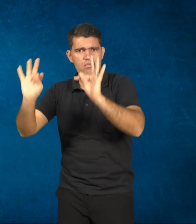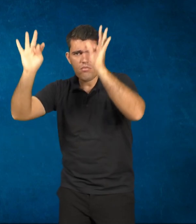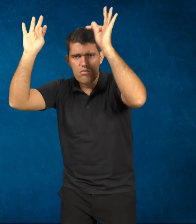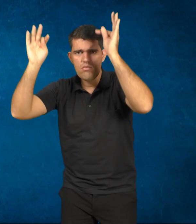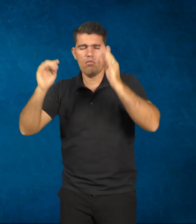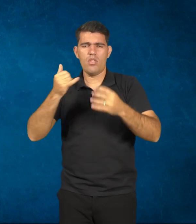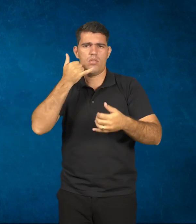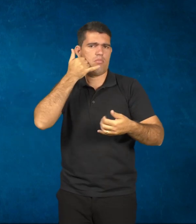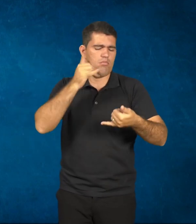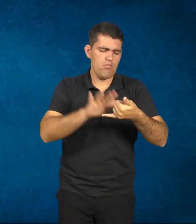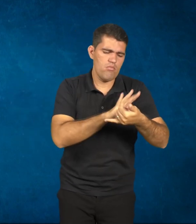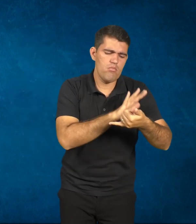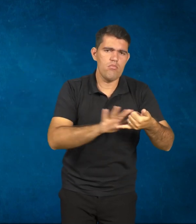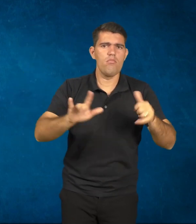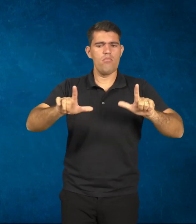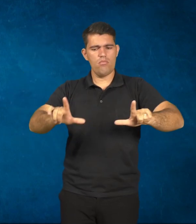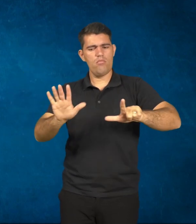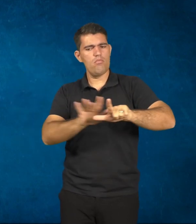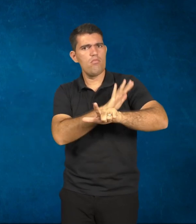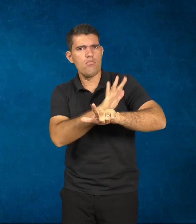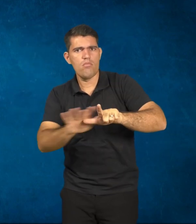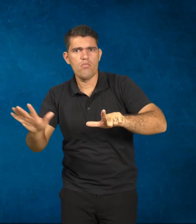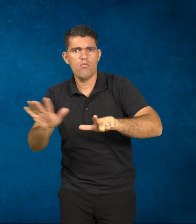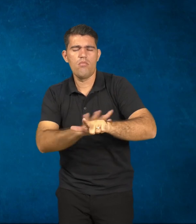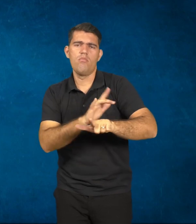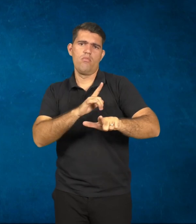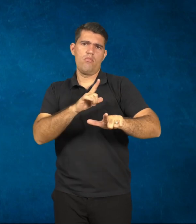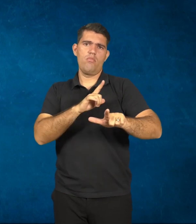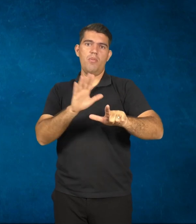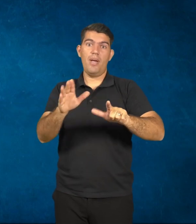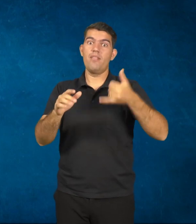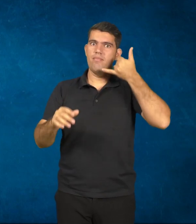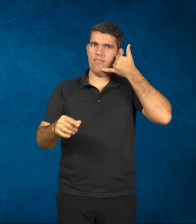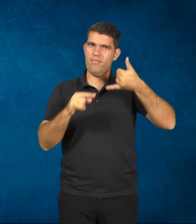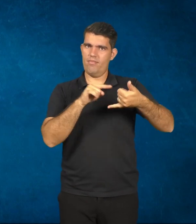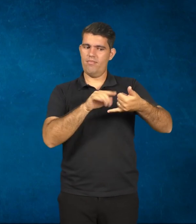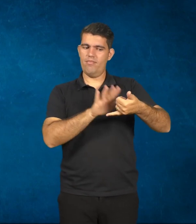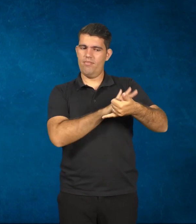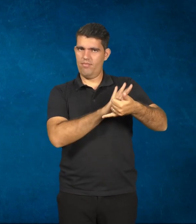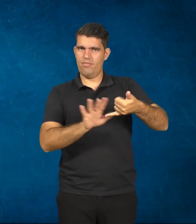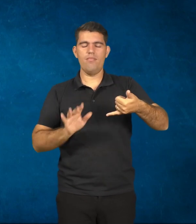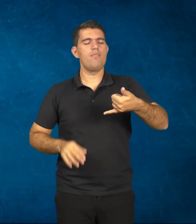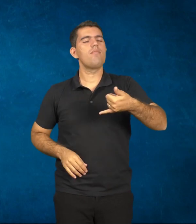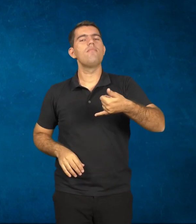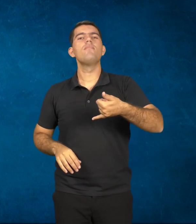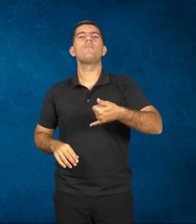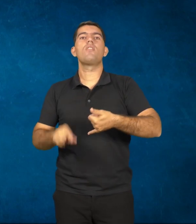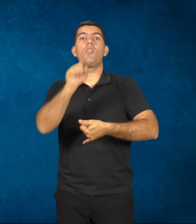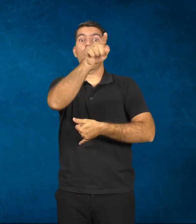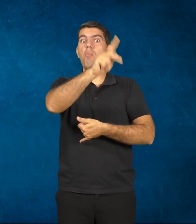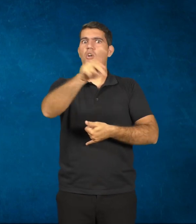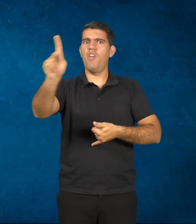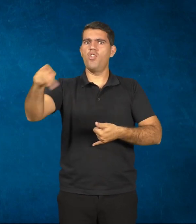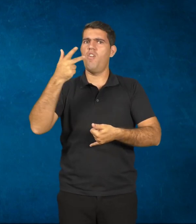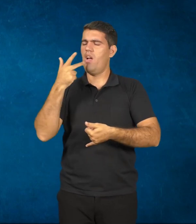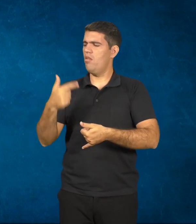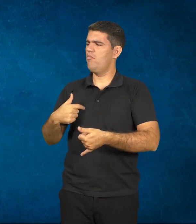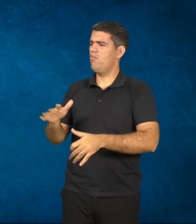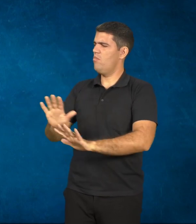smartphones, tablets, seja o que for, mas minimamente um smartphone. E o professor, ele demonstra resistência,